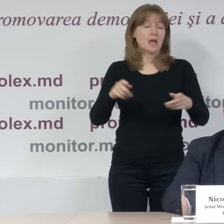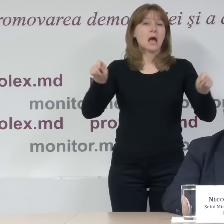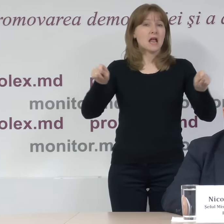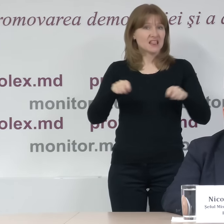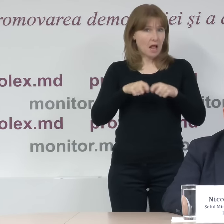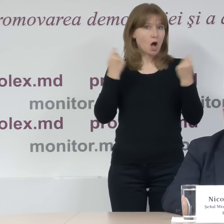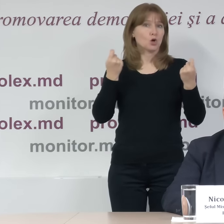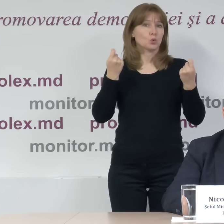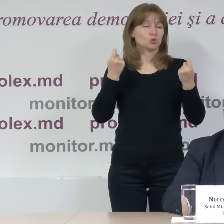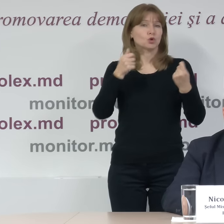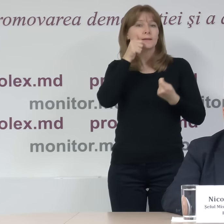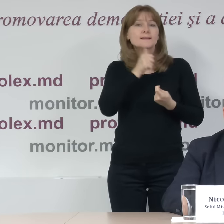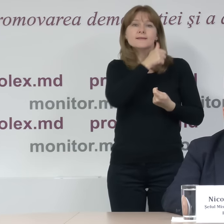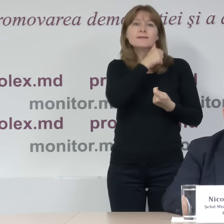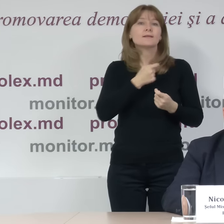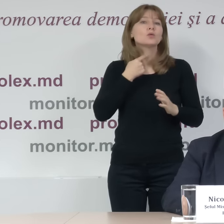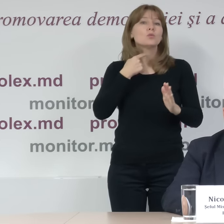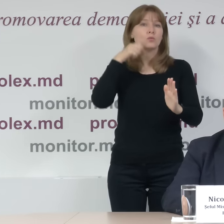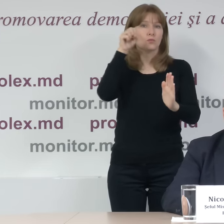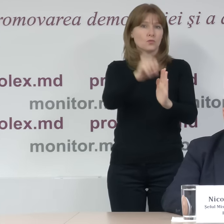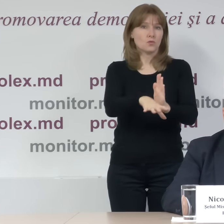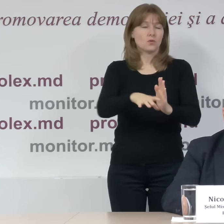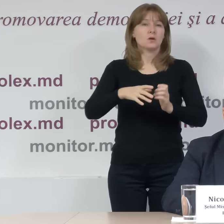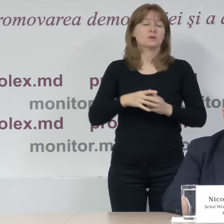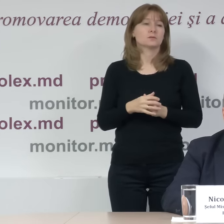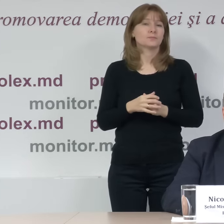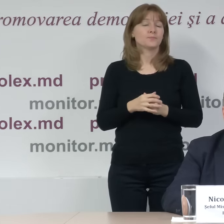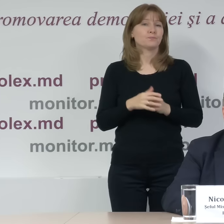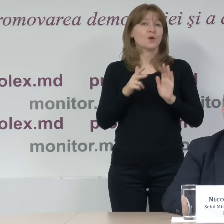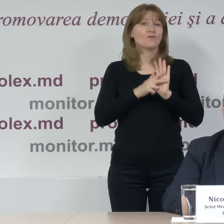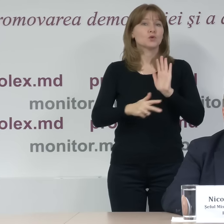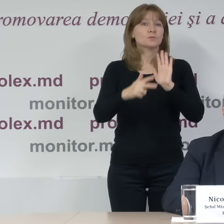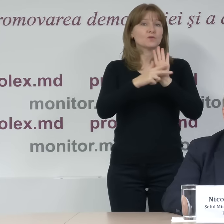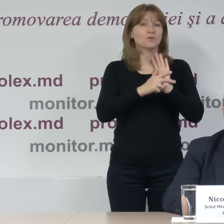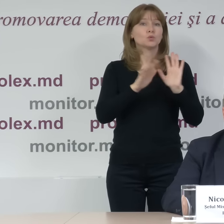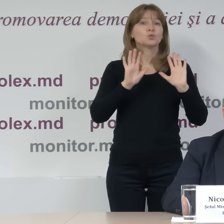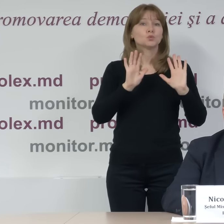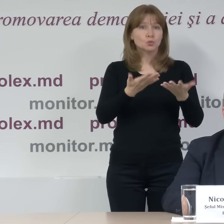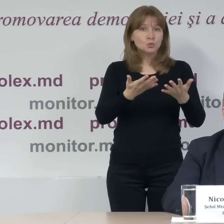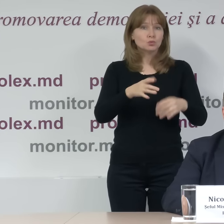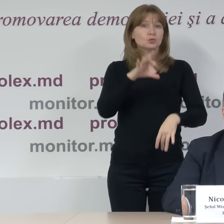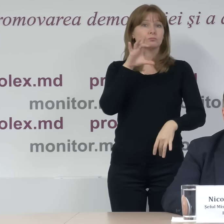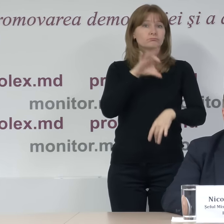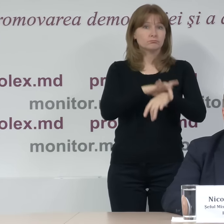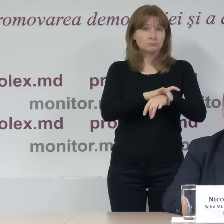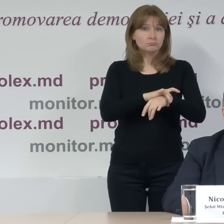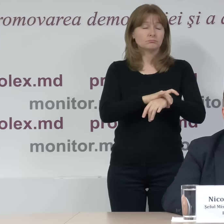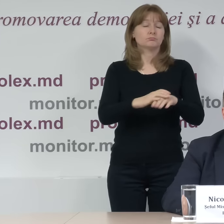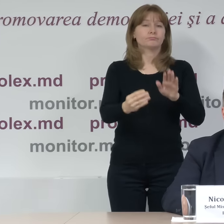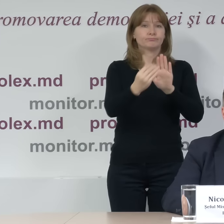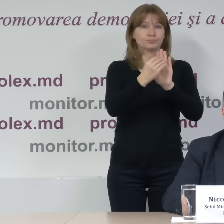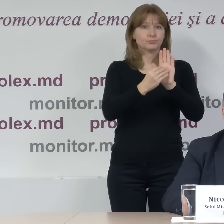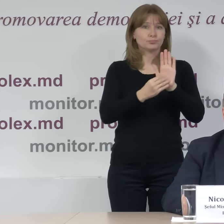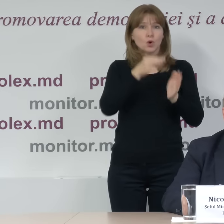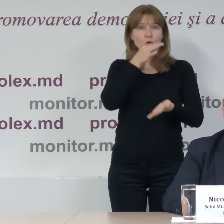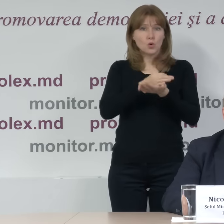altă problemă, un alt tip de incident. Am avut 88 de cazuri constatate și raportate, iată,